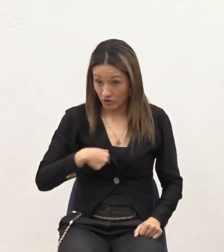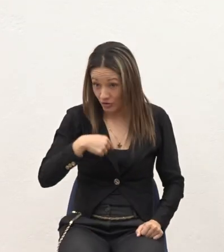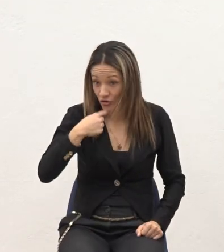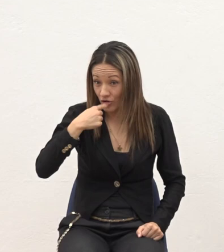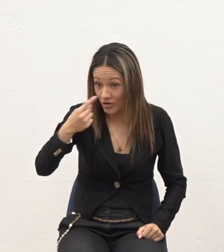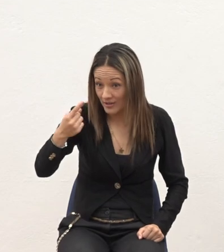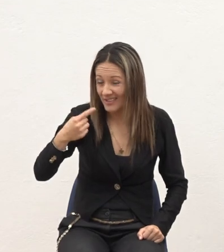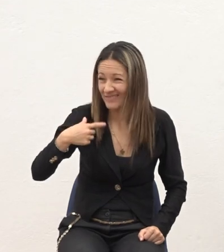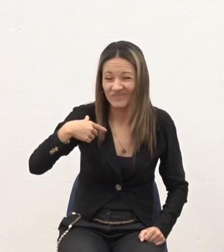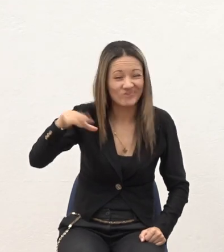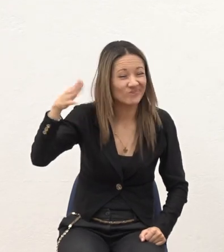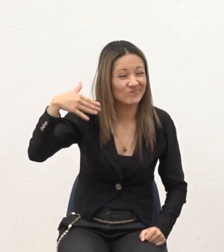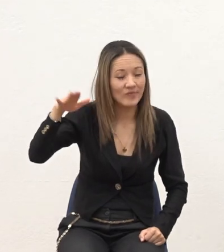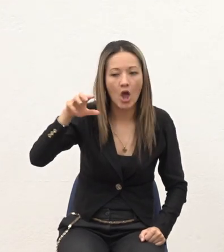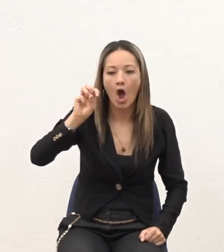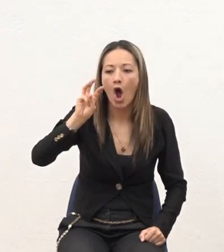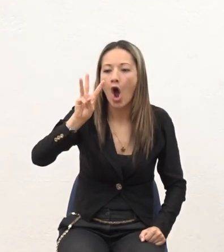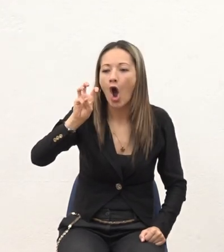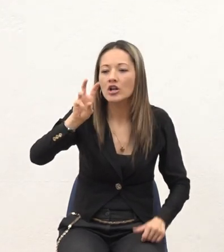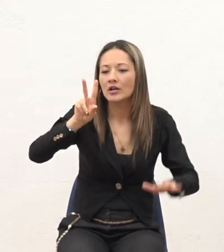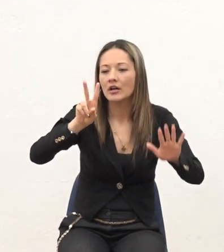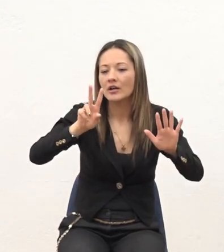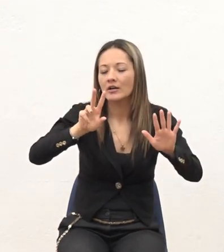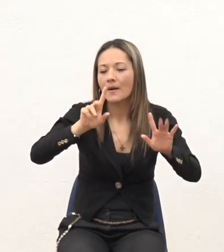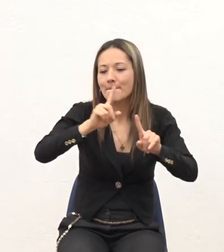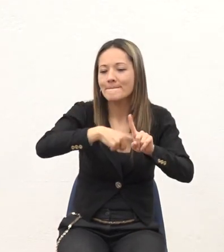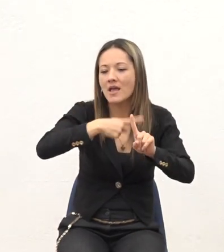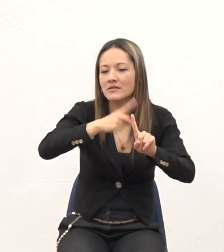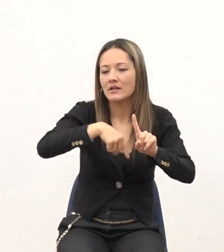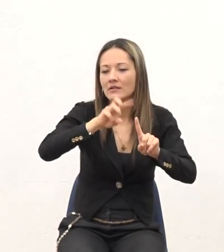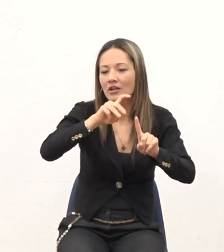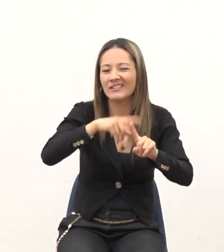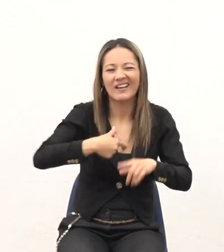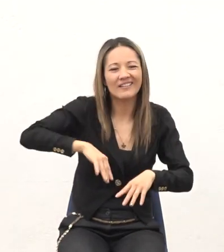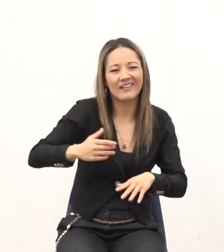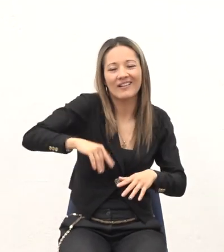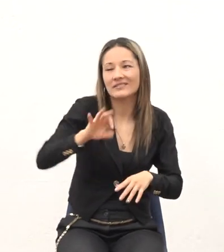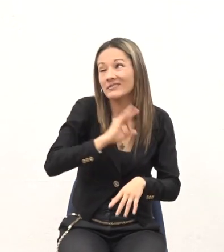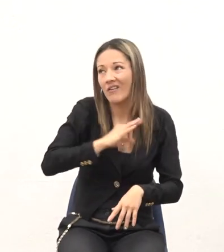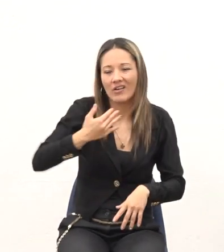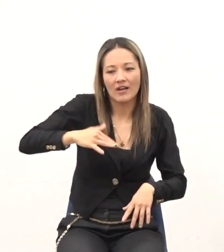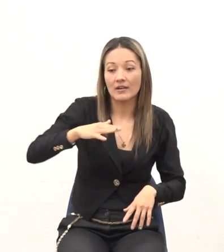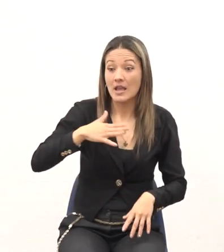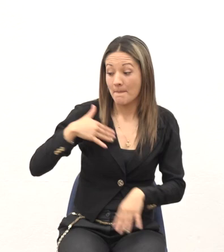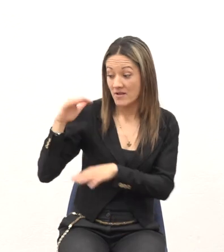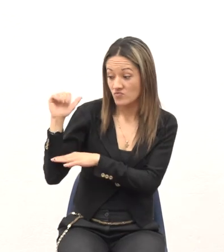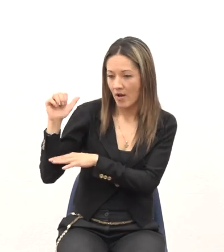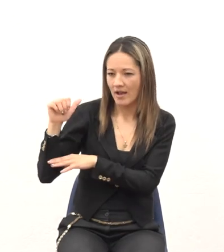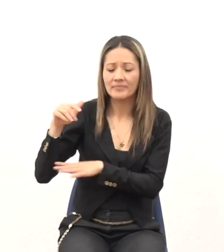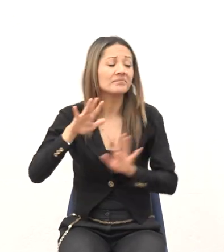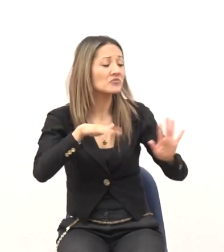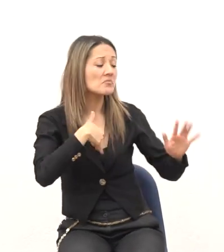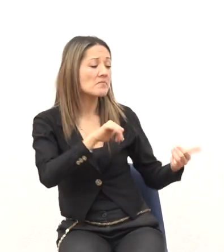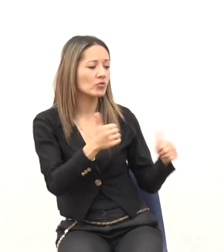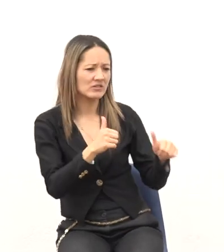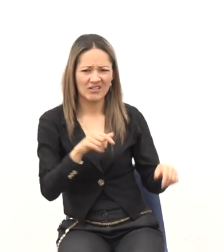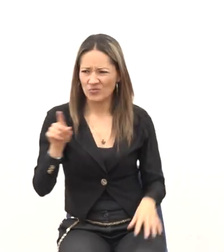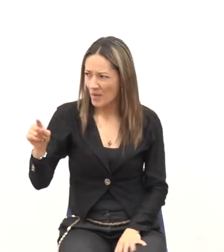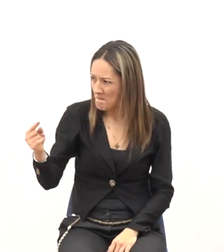mamé gallo Por lo menos unos 8 meses Entonces un día dijo Mi suegra Pues yo me bautizo Y esta señora Se va bautizar primero que yo Pues no Vamos a